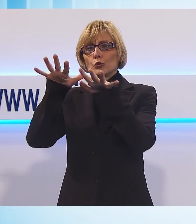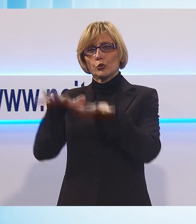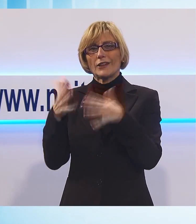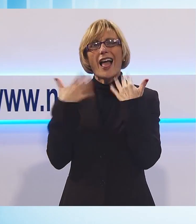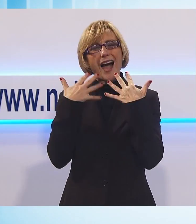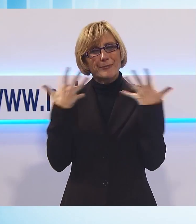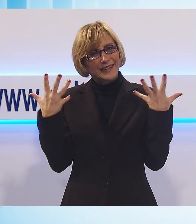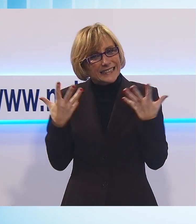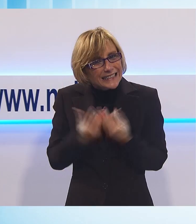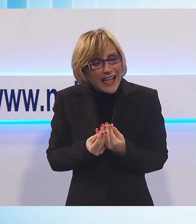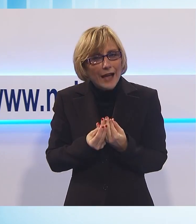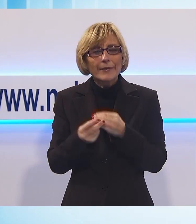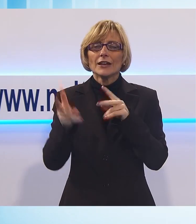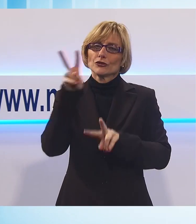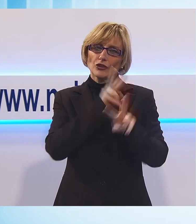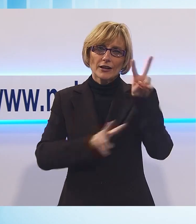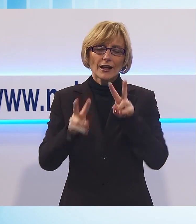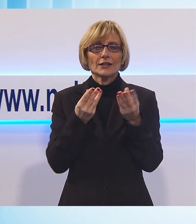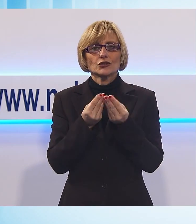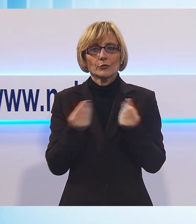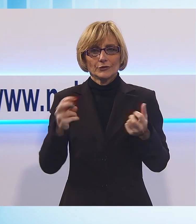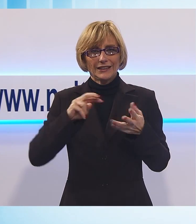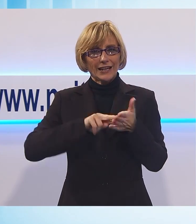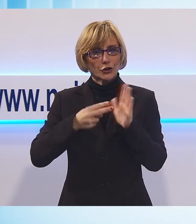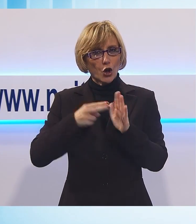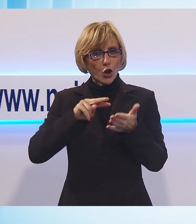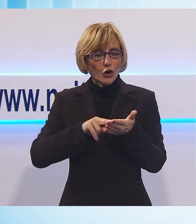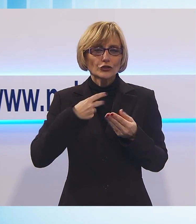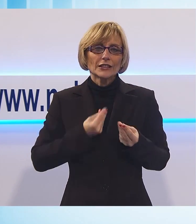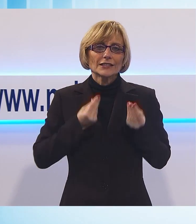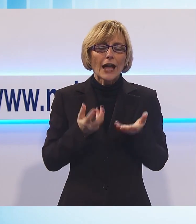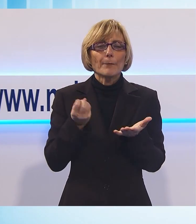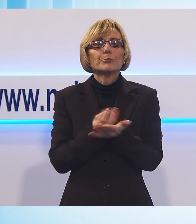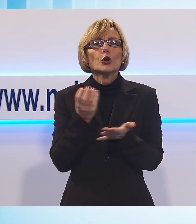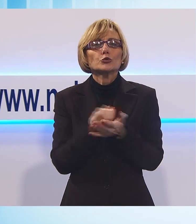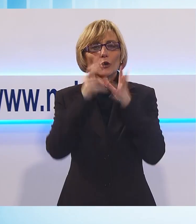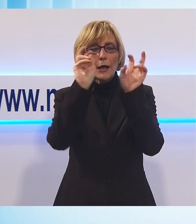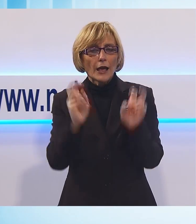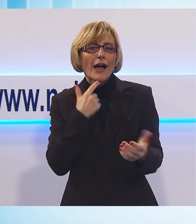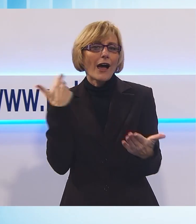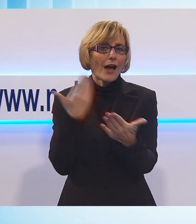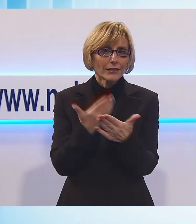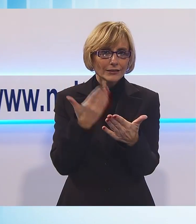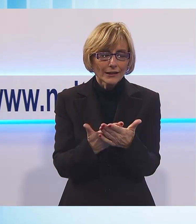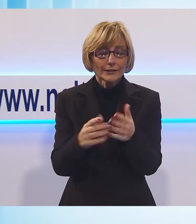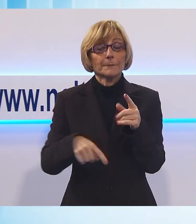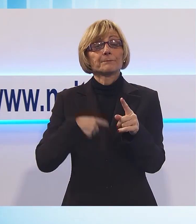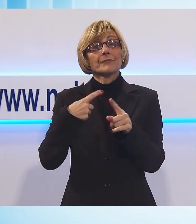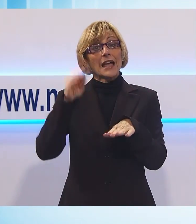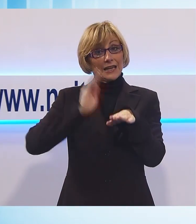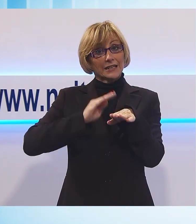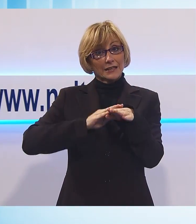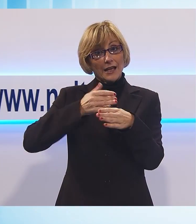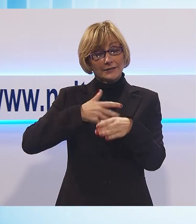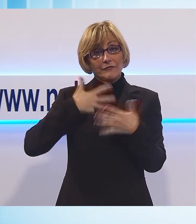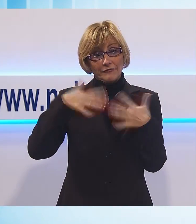definendo soluzioni tecnologiche in grado di garantire una produzione di energia compatibile. Le richieste fanno parte della mozione